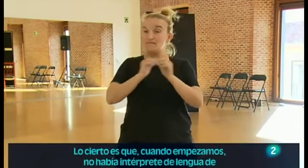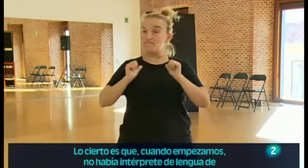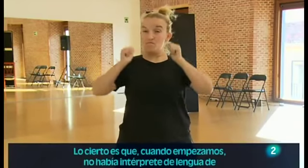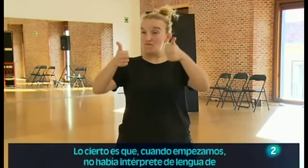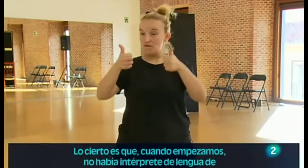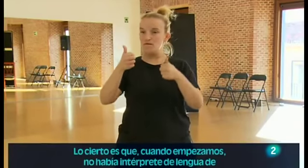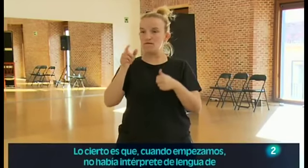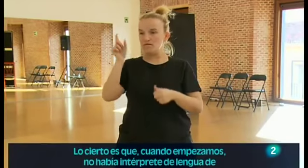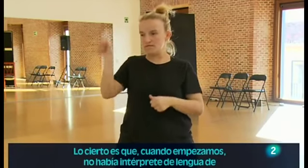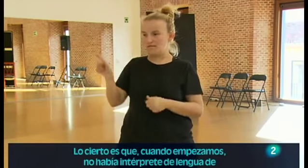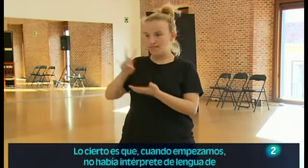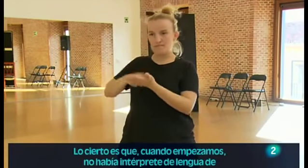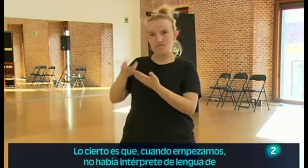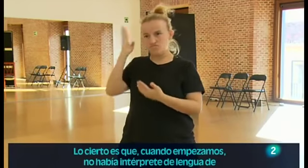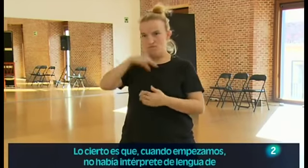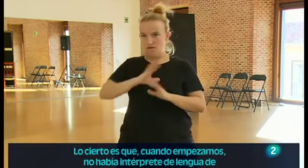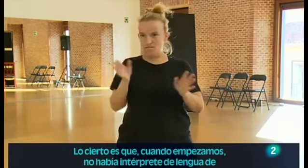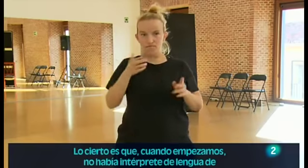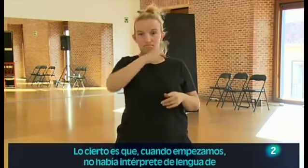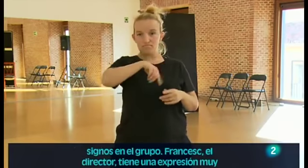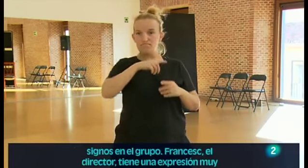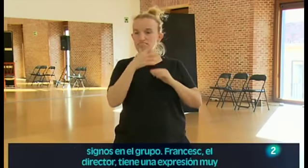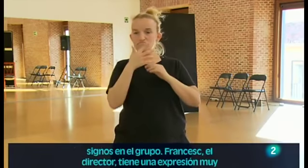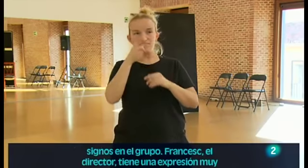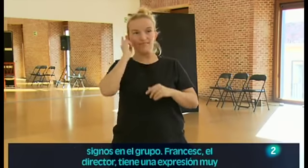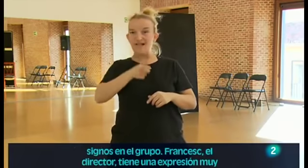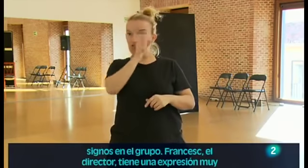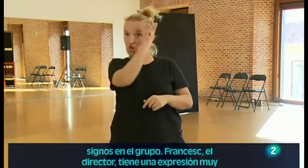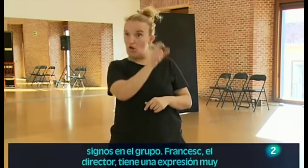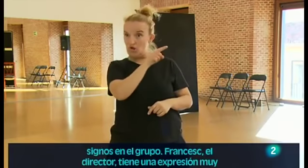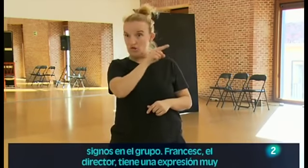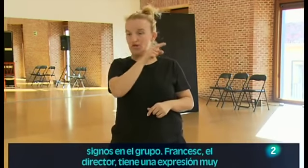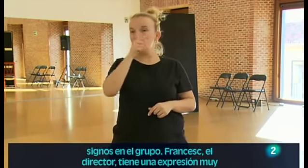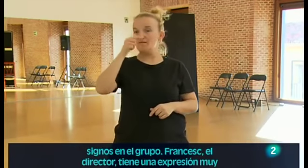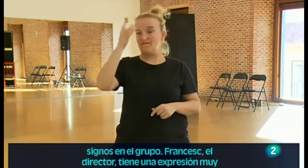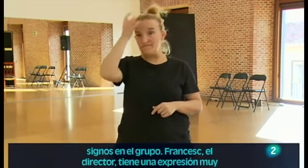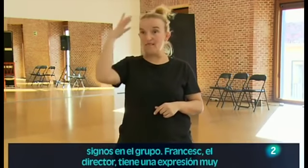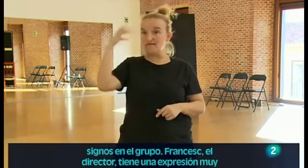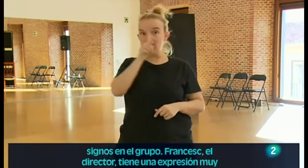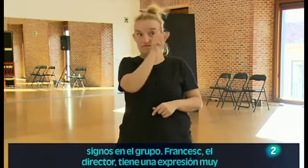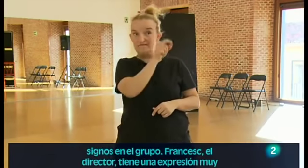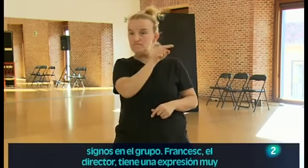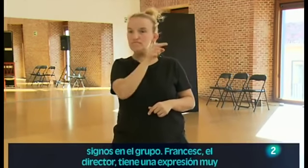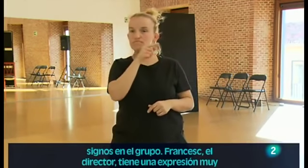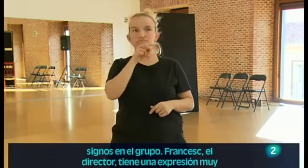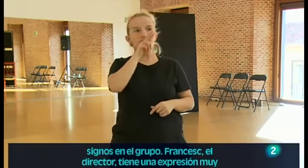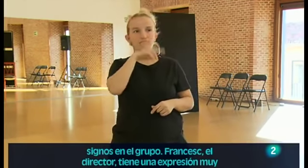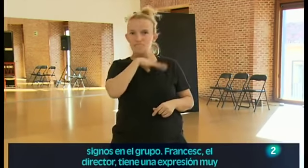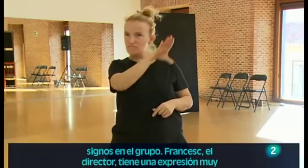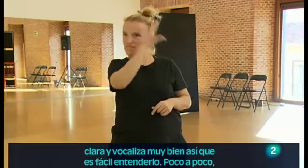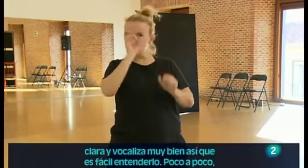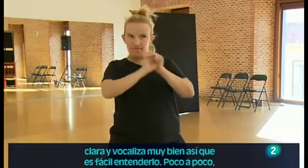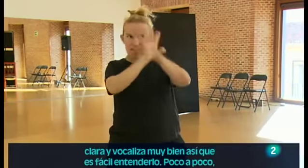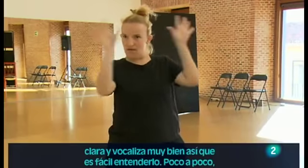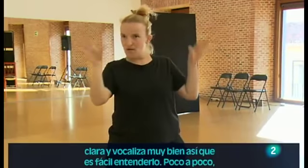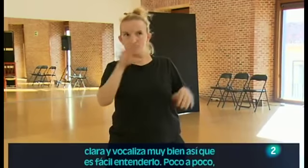Lo cierto es que cuando empezamos no había intérprete de lengua de signos en el grupo. Francesc, el director, tiene una expresión